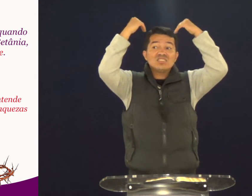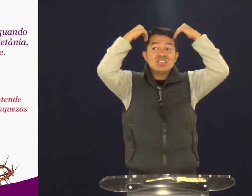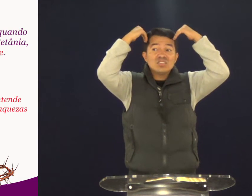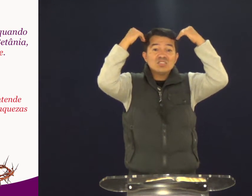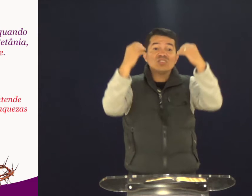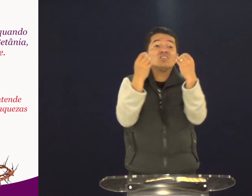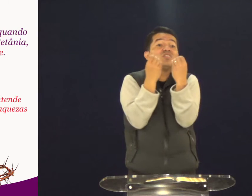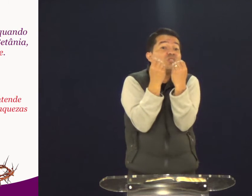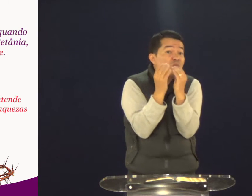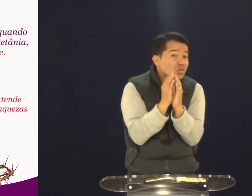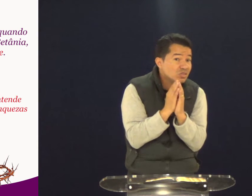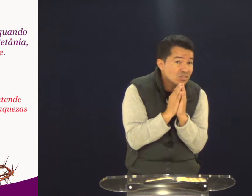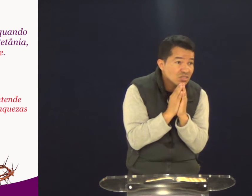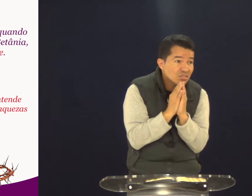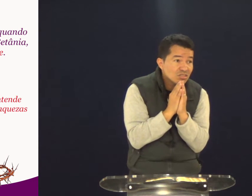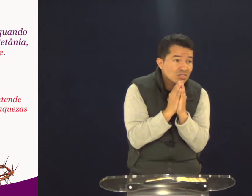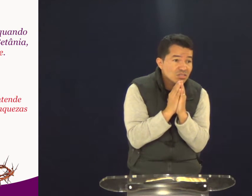no seu interior, como está?